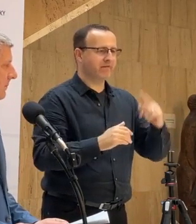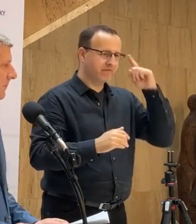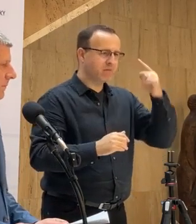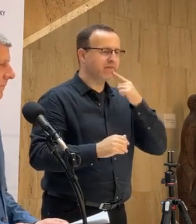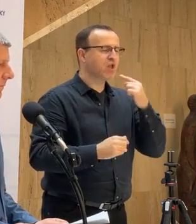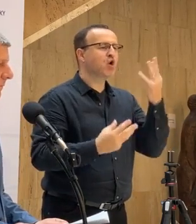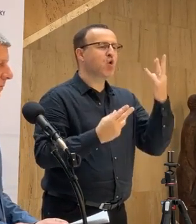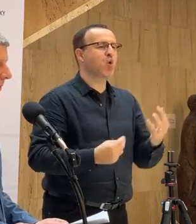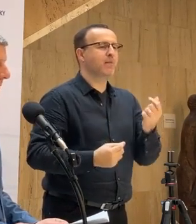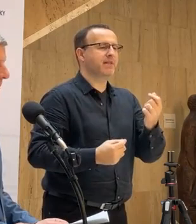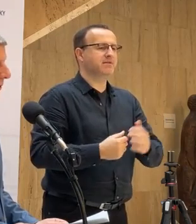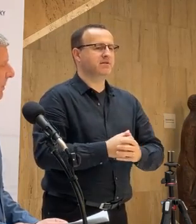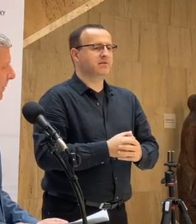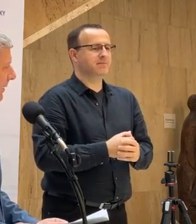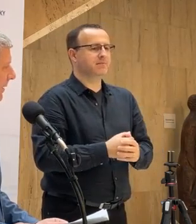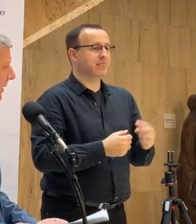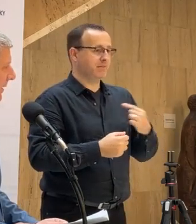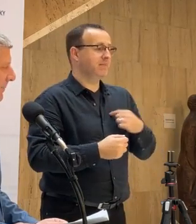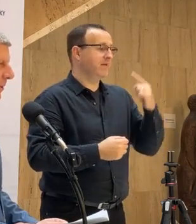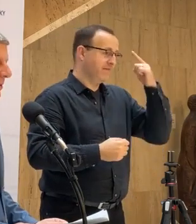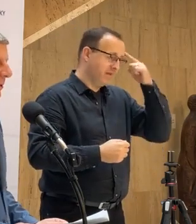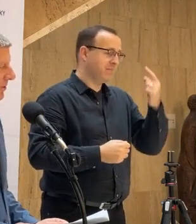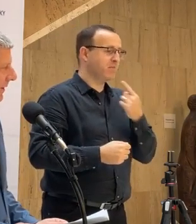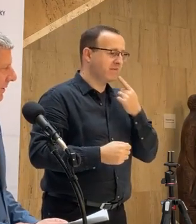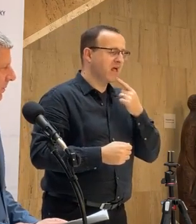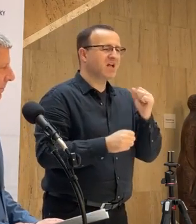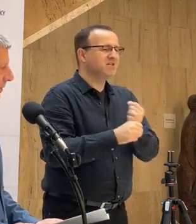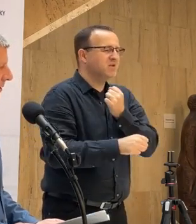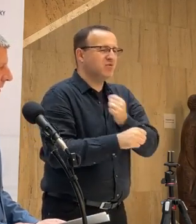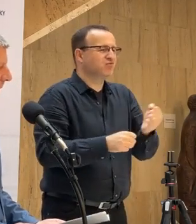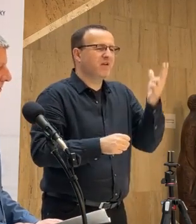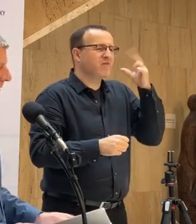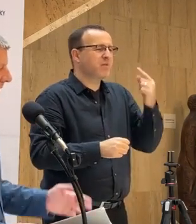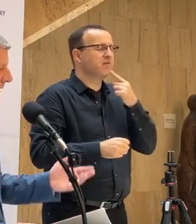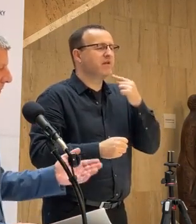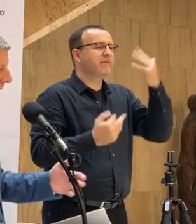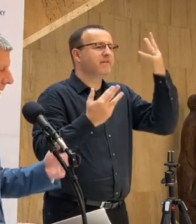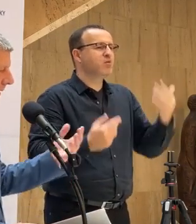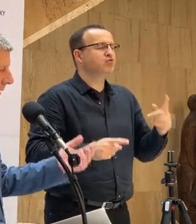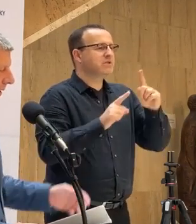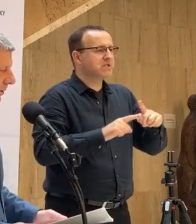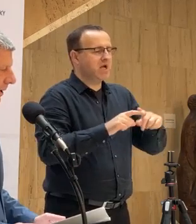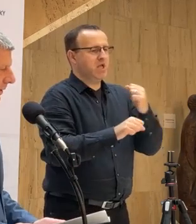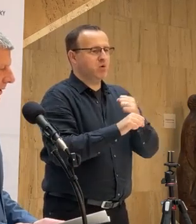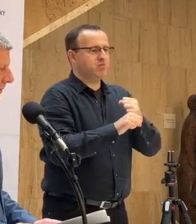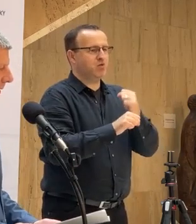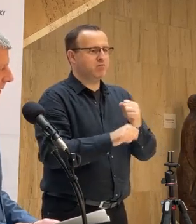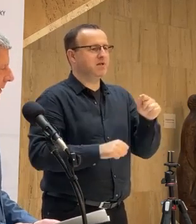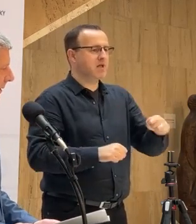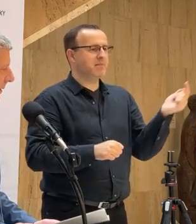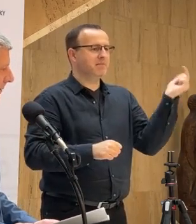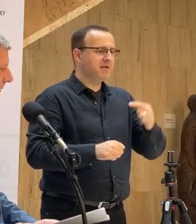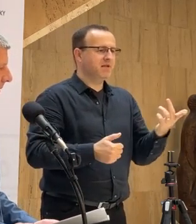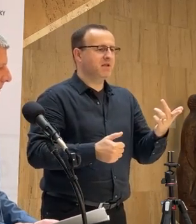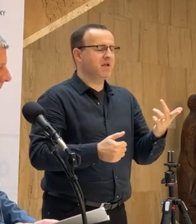to bude? My to vieme povedať, ale bolo by to zbytočné hovoriť, pretože tie prepočty sa stále robia. Dochádza tam